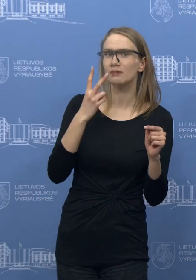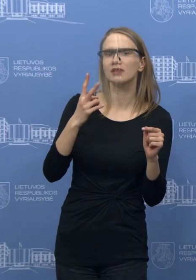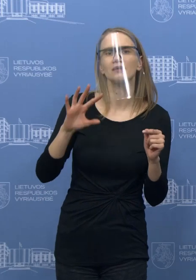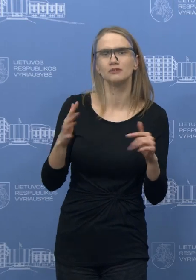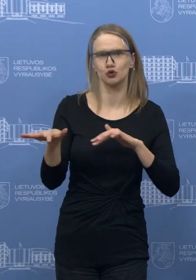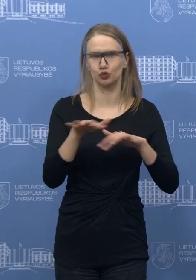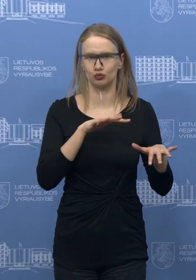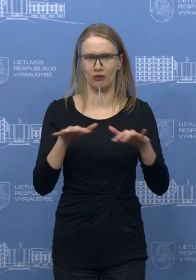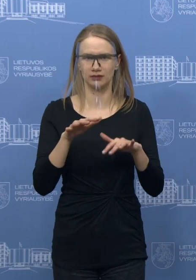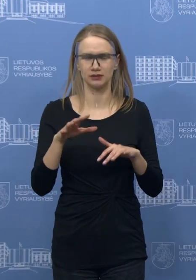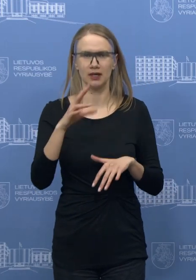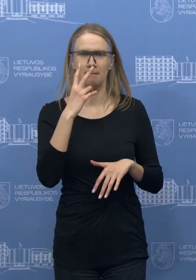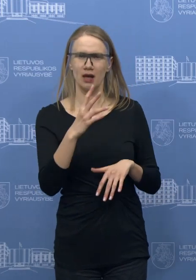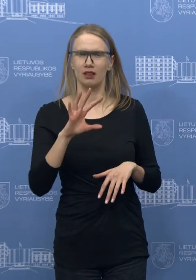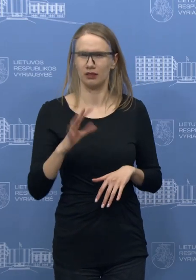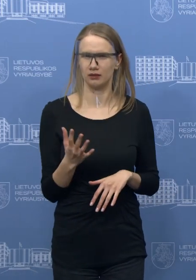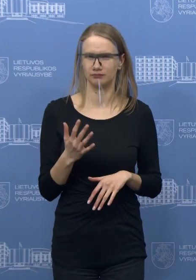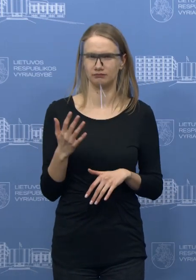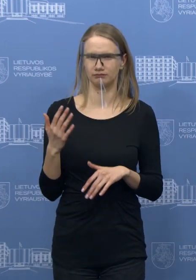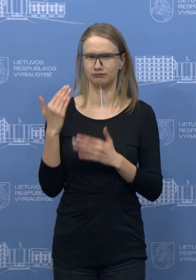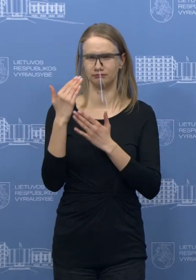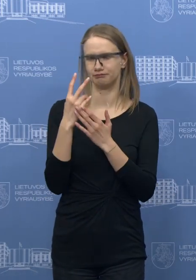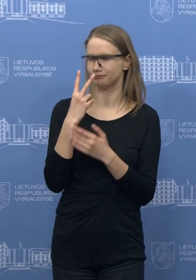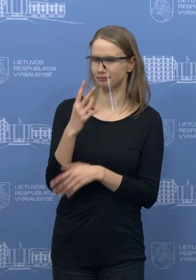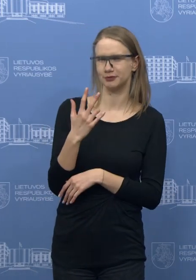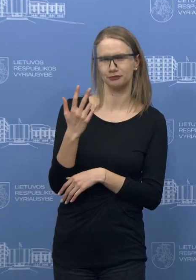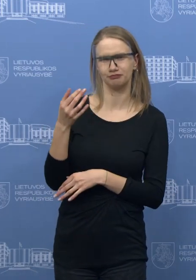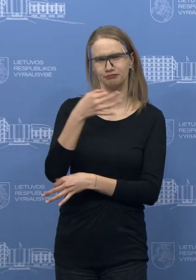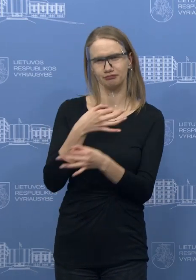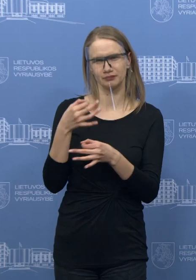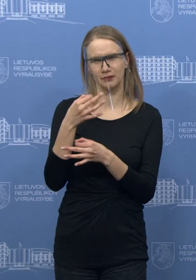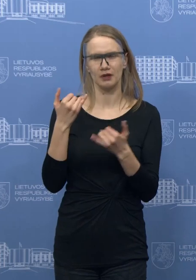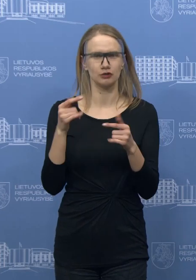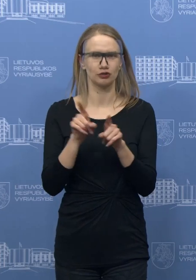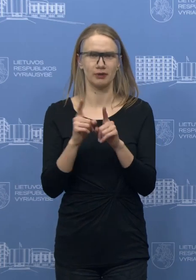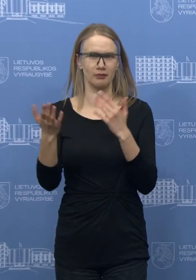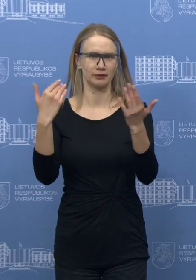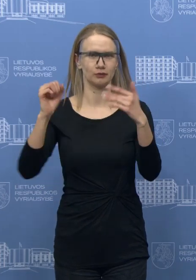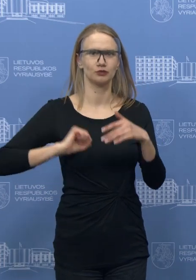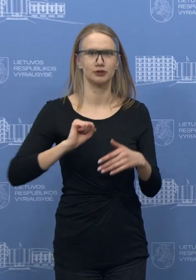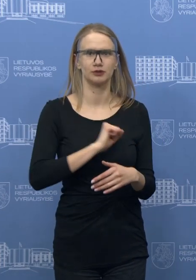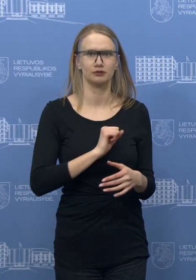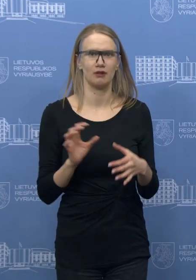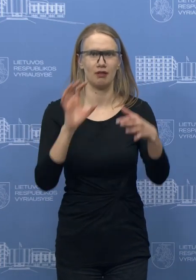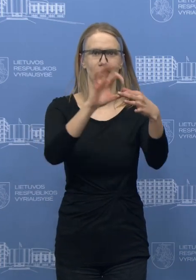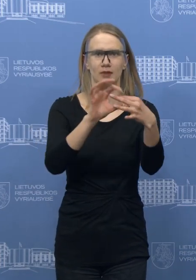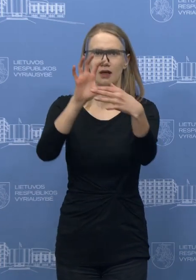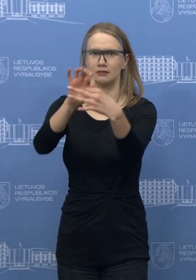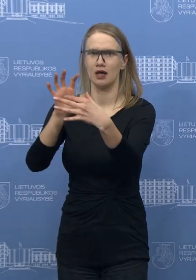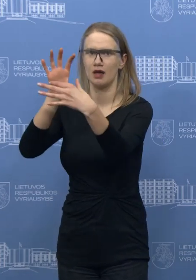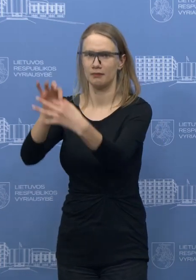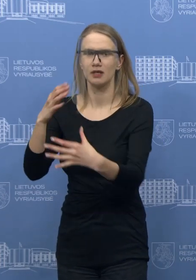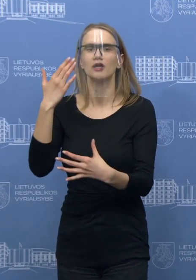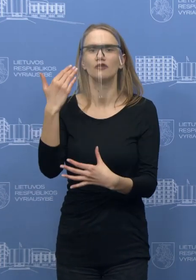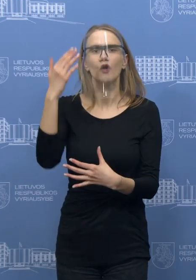metu buvo ir kurie toliau yra teikiami. Aš taip pat betarpieškai bendrauju su gydytojais, dirbančiais tokios šitoj